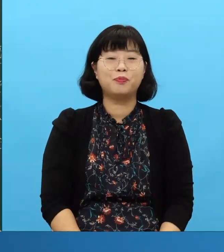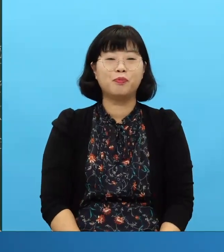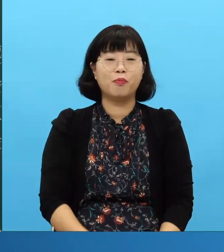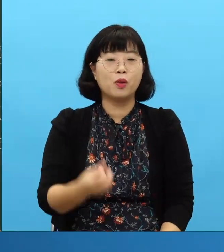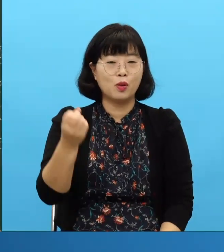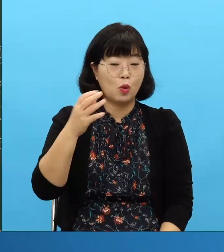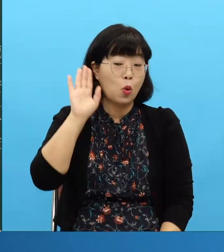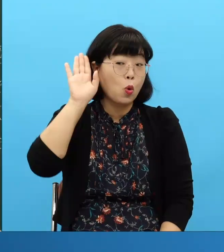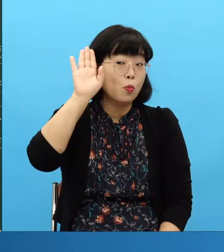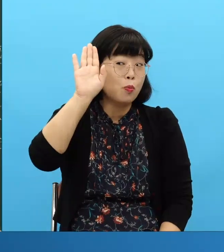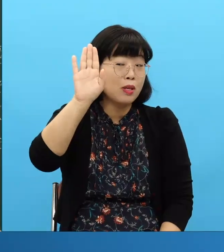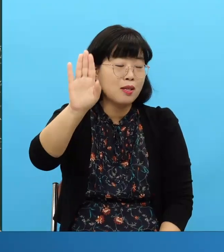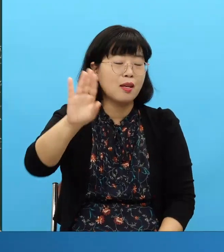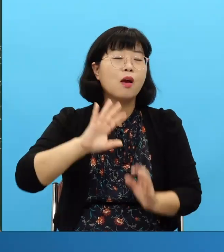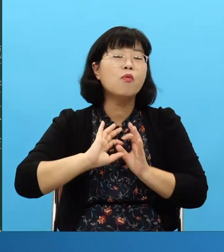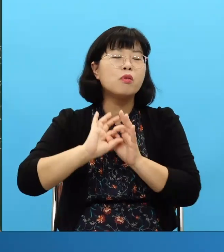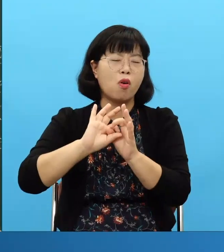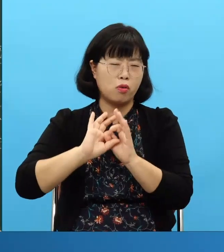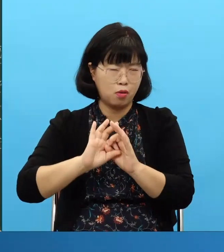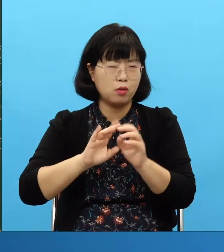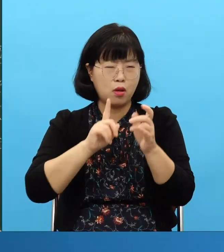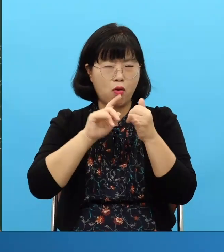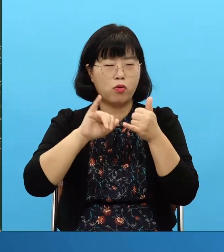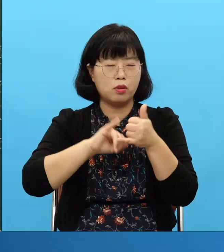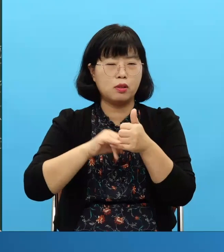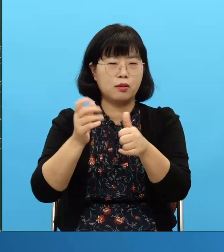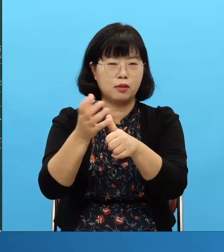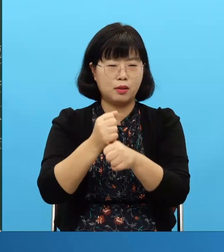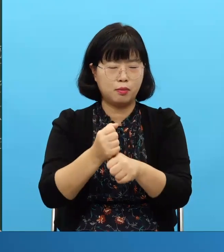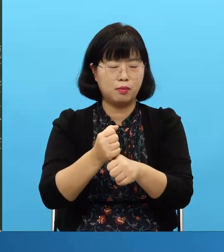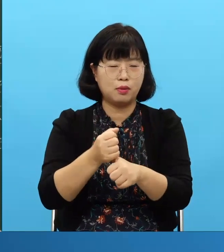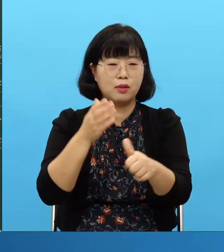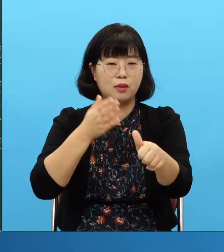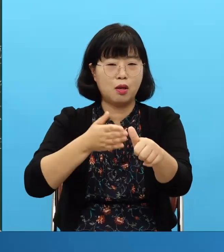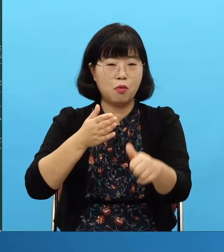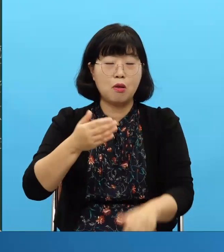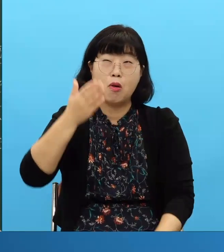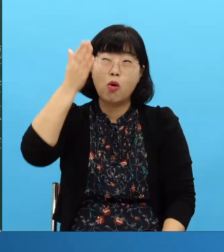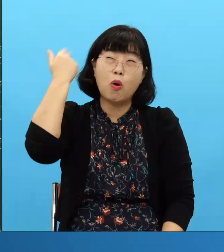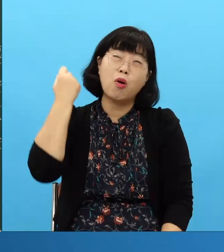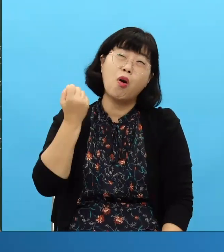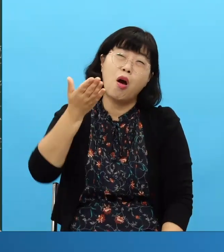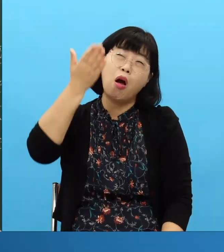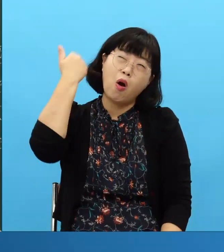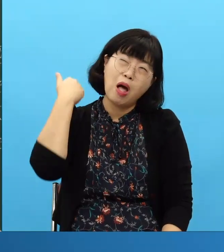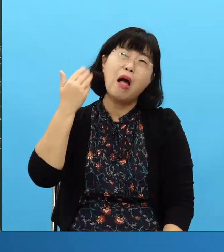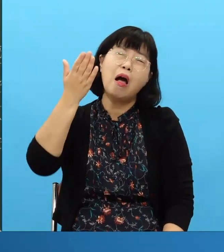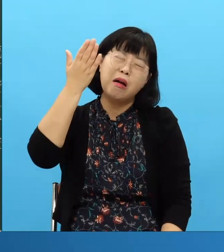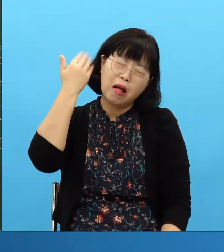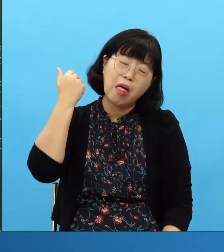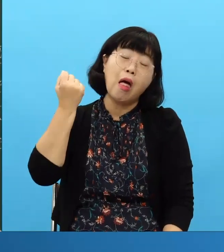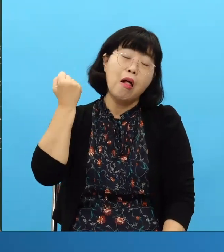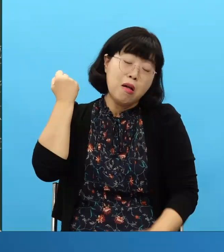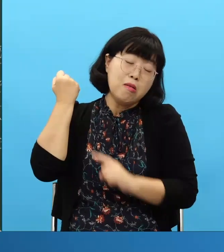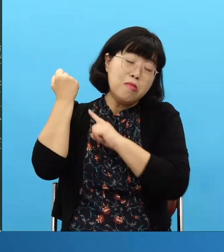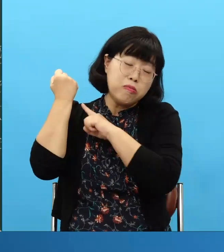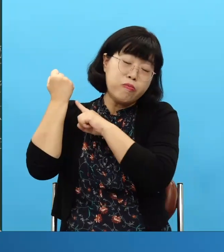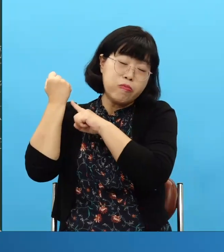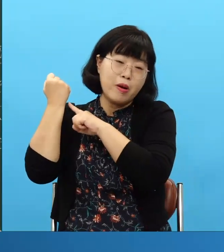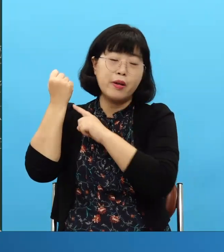Y tomen el pacto del futuro No tomen el pasado Que ya está atrás Tomen lo